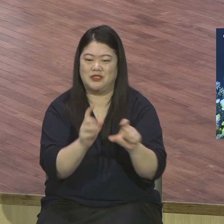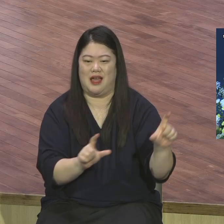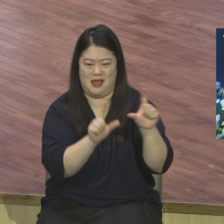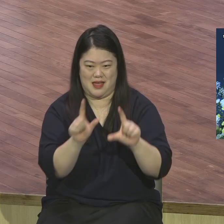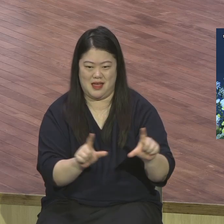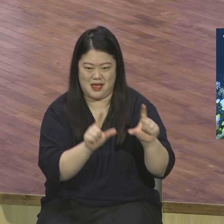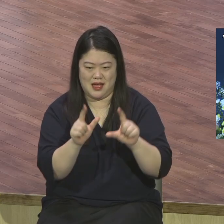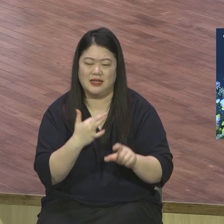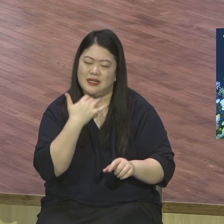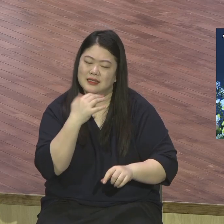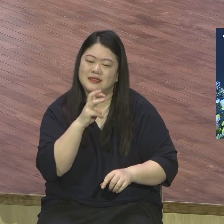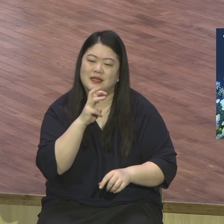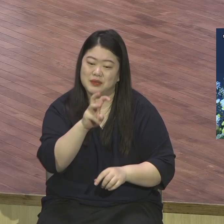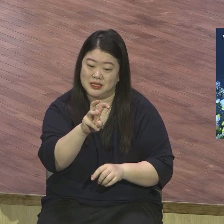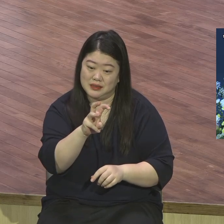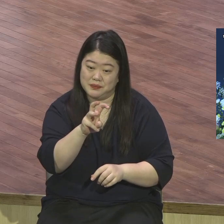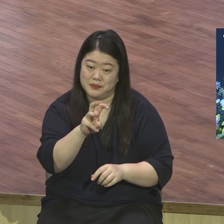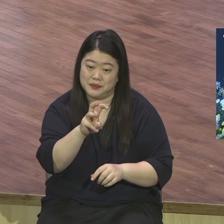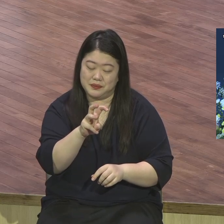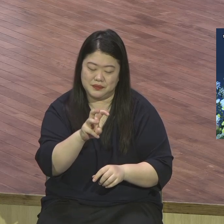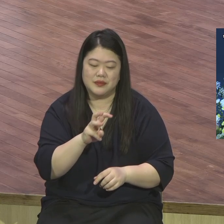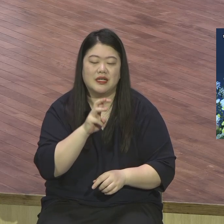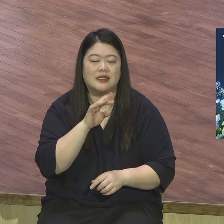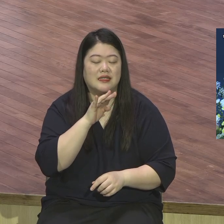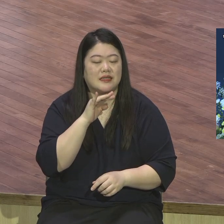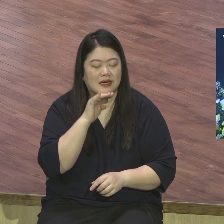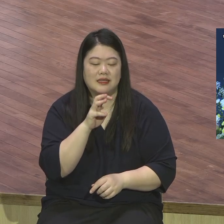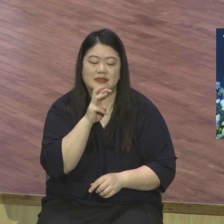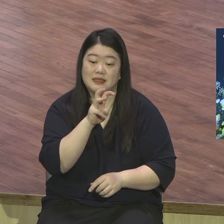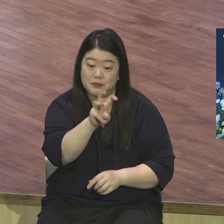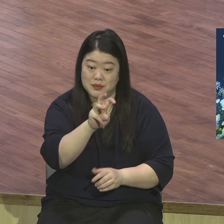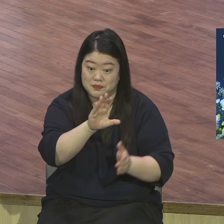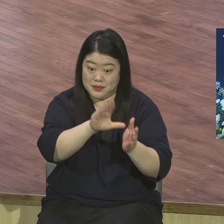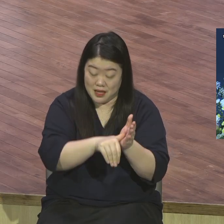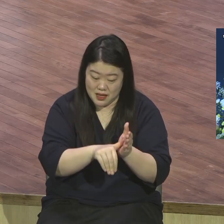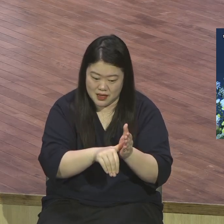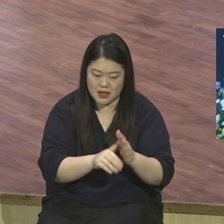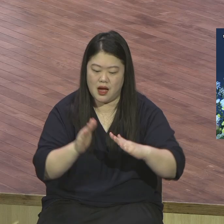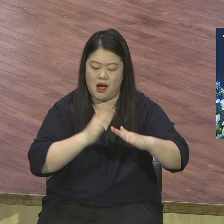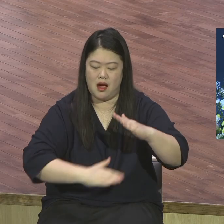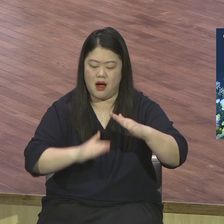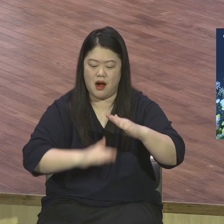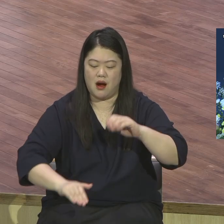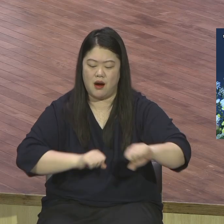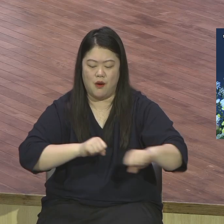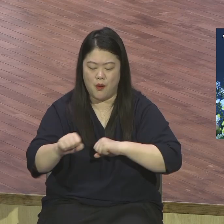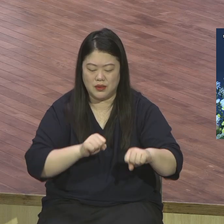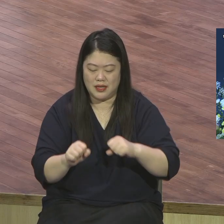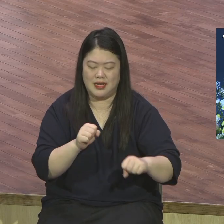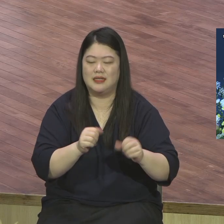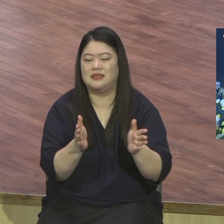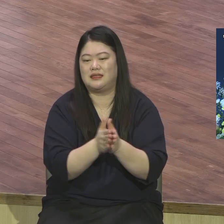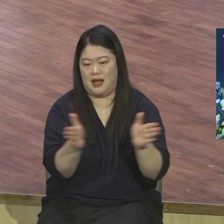30살 때 이제 3년 동안만 공생의 사역을 하시고 가신 거예요